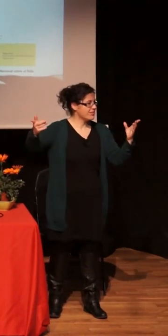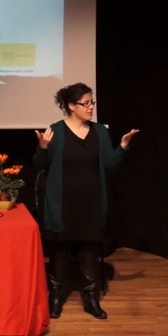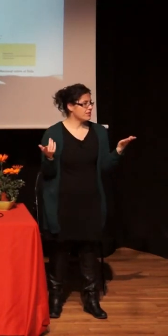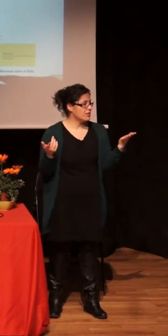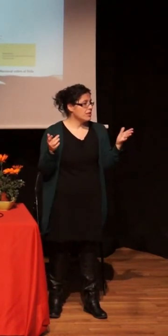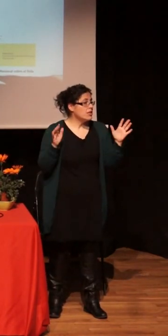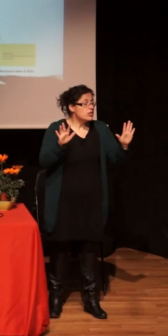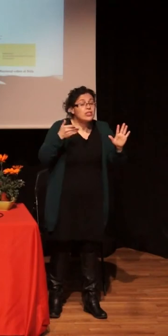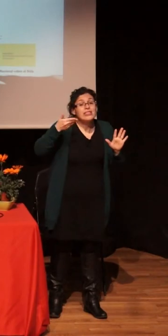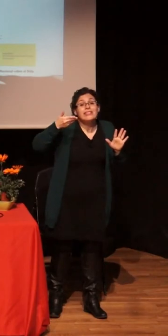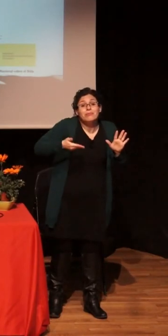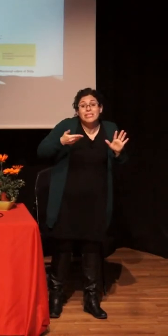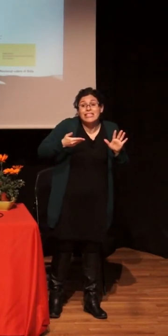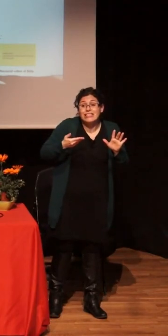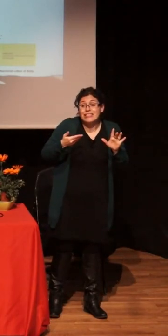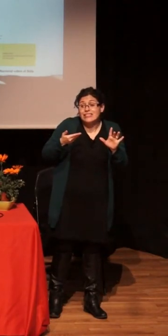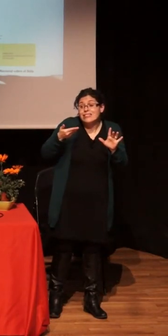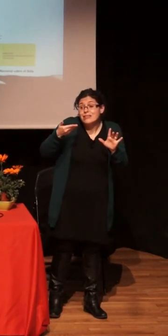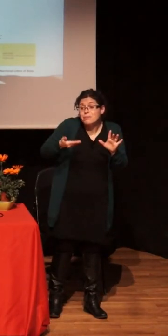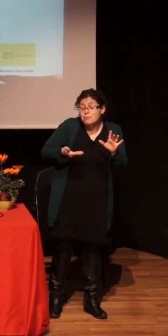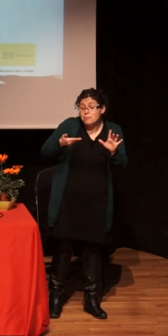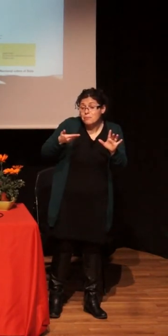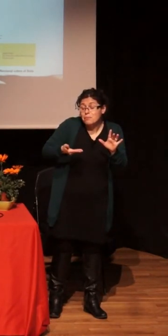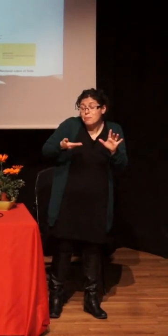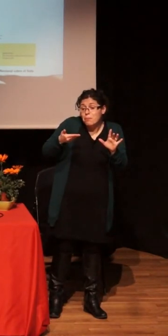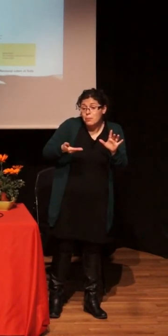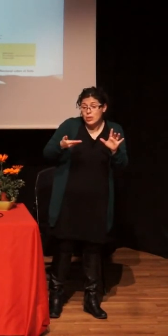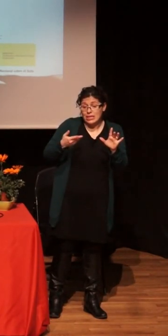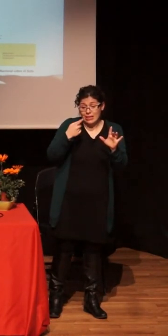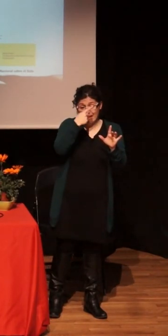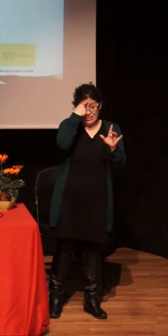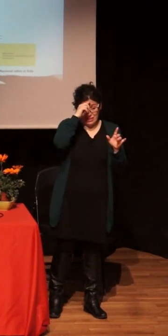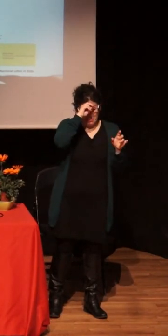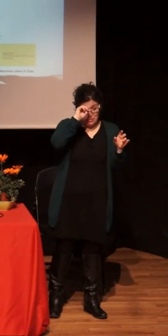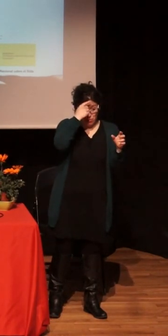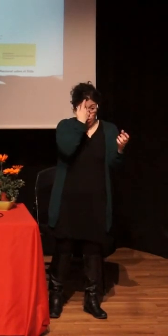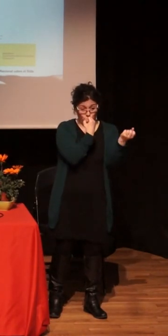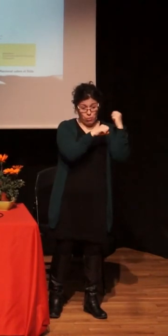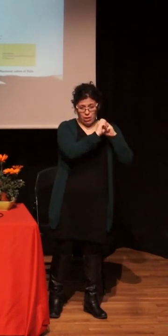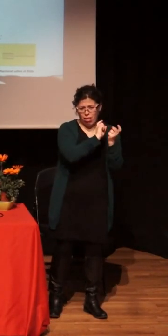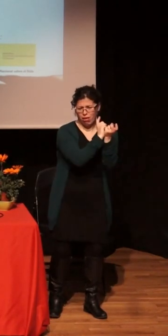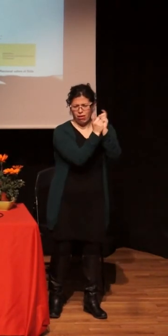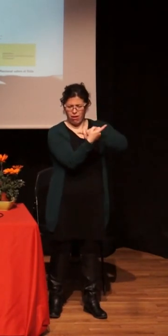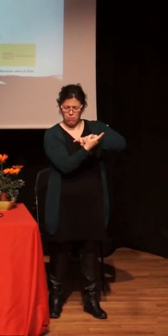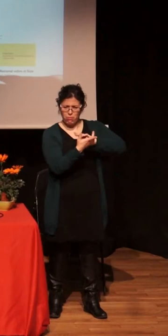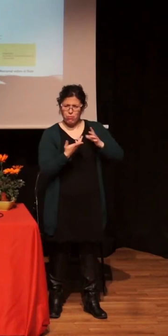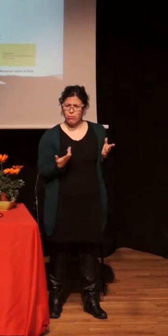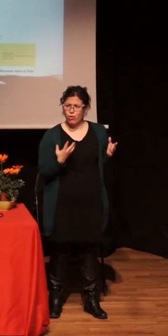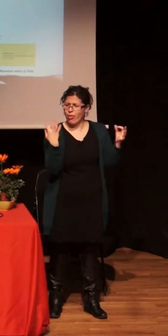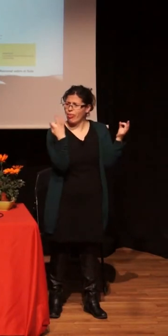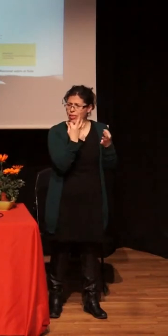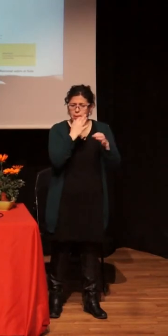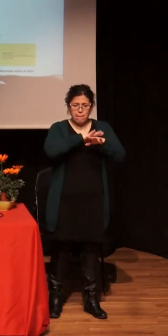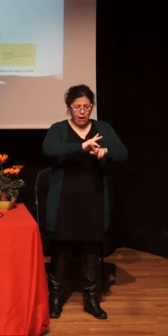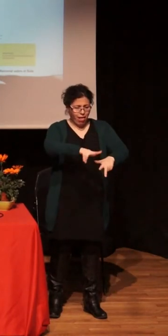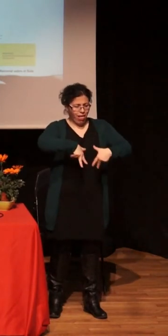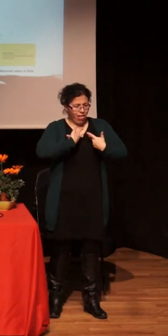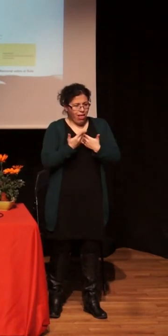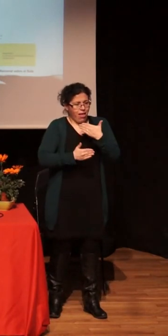tener en cuenta para que ese cambio de comportamientos al final fuera real, efectivo y nos permitiera avanzar hacia un entorno,